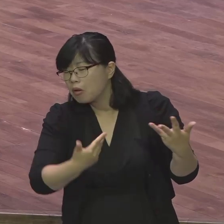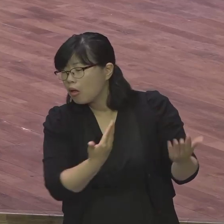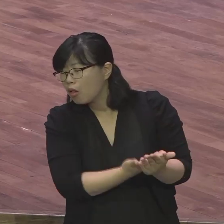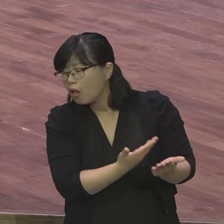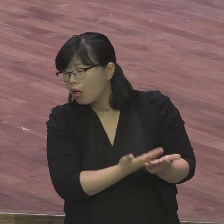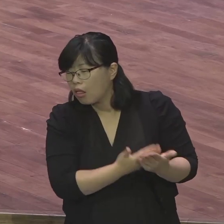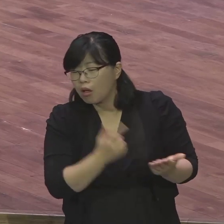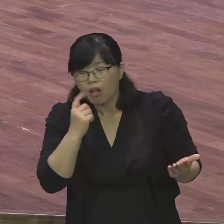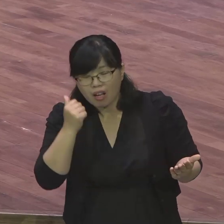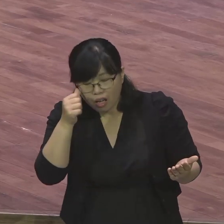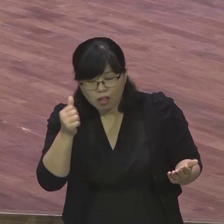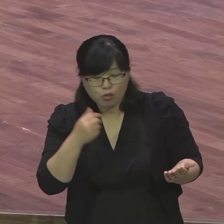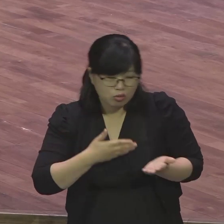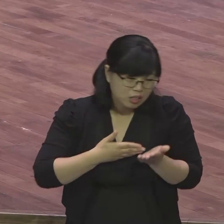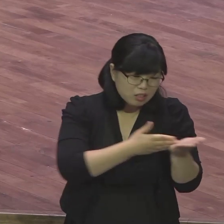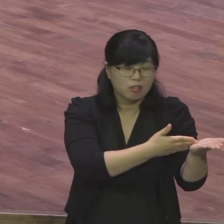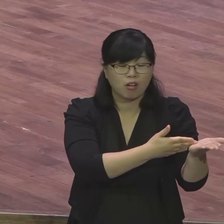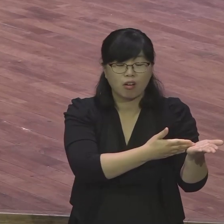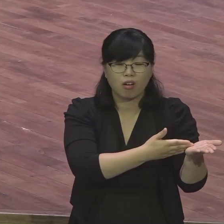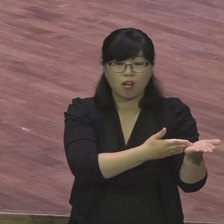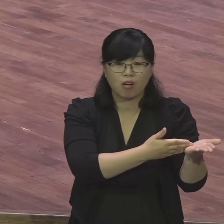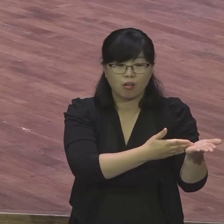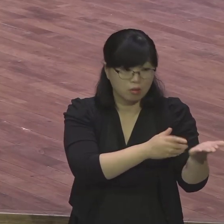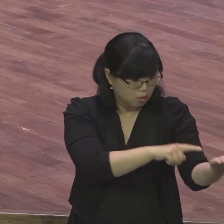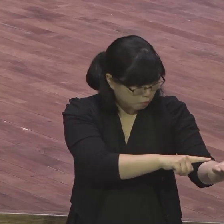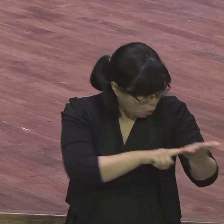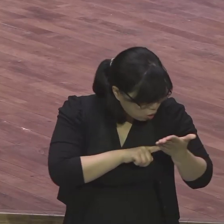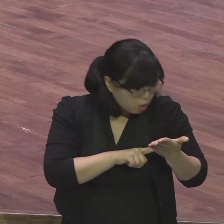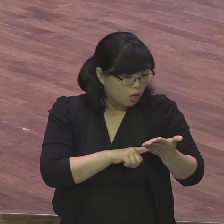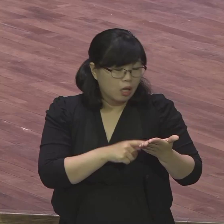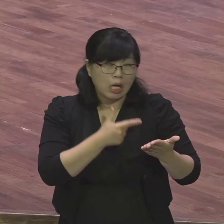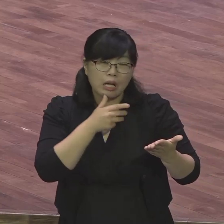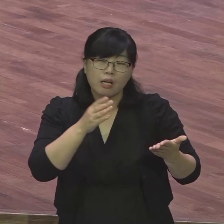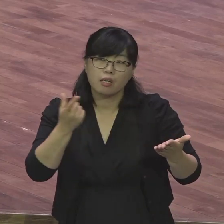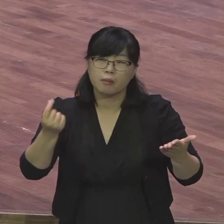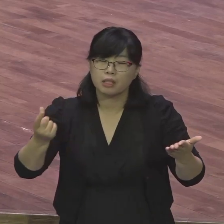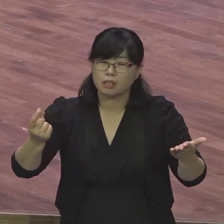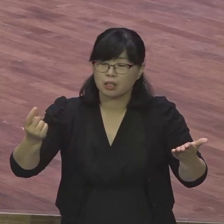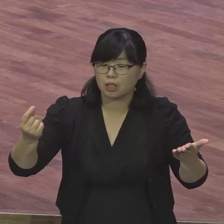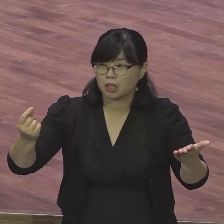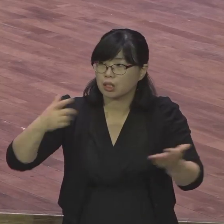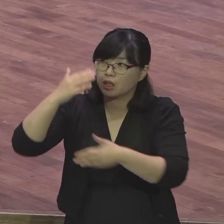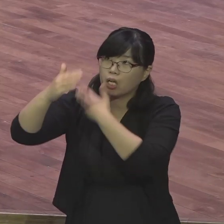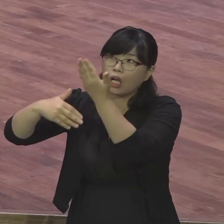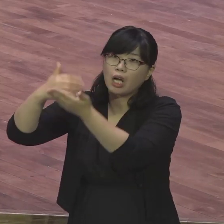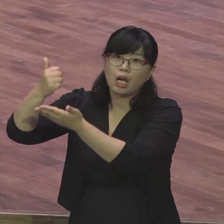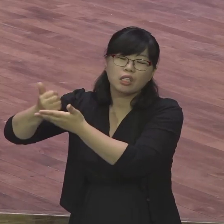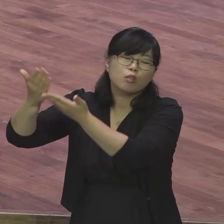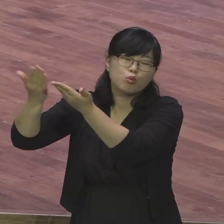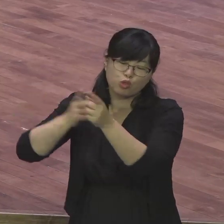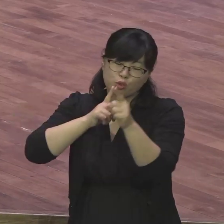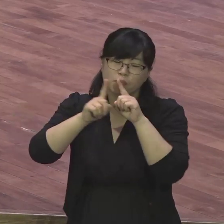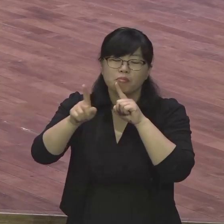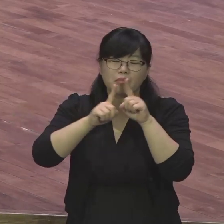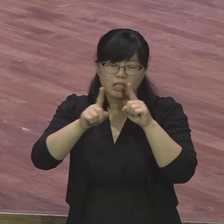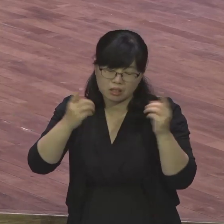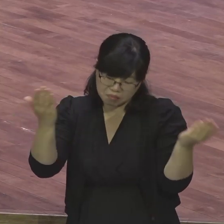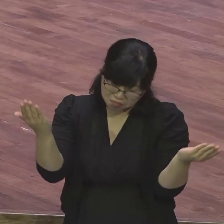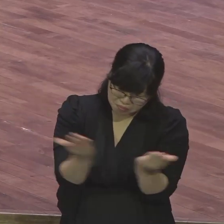하나님이 내 잠재의식 속에서 이 말씀을 내가 하고 계시구나 그때 깨달은